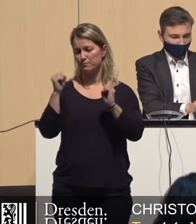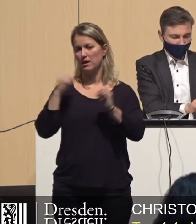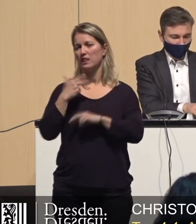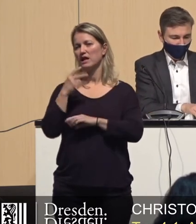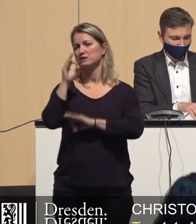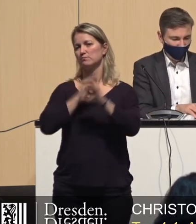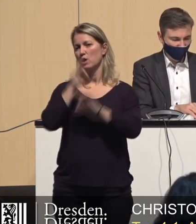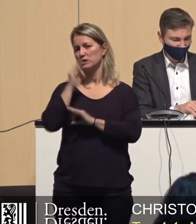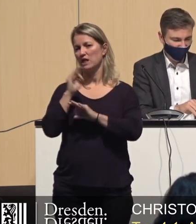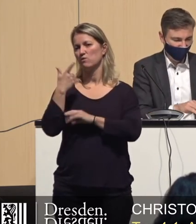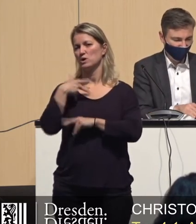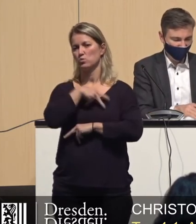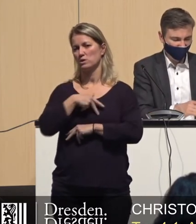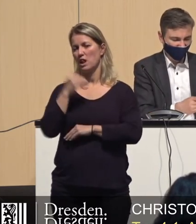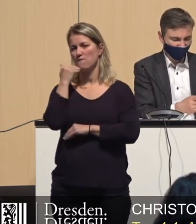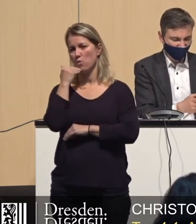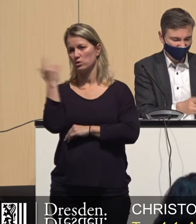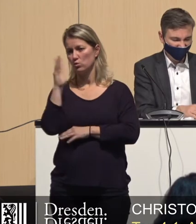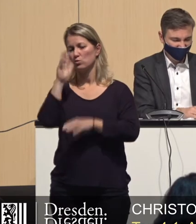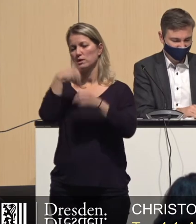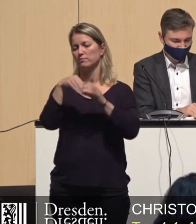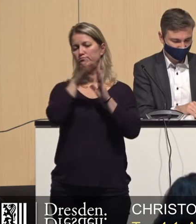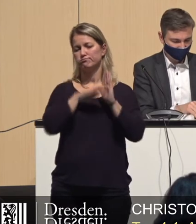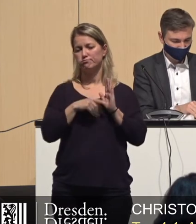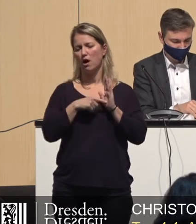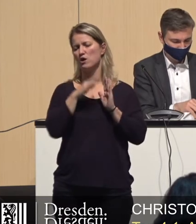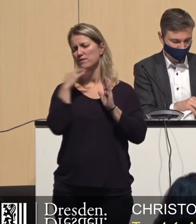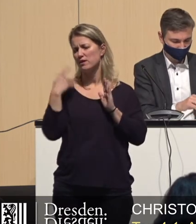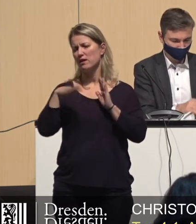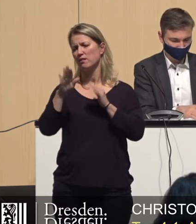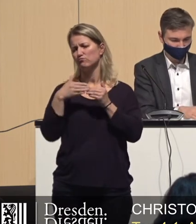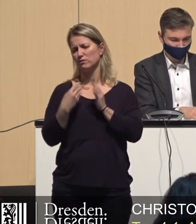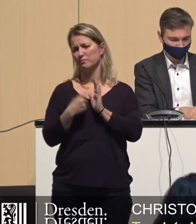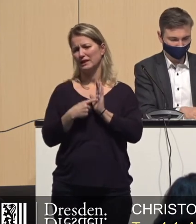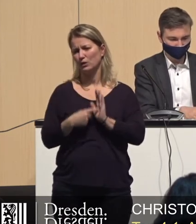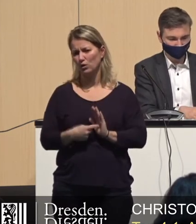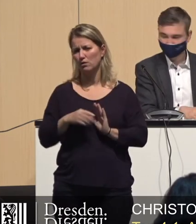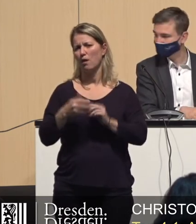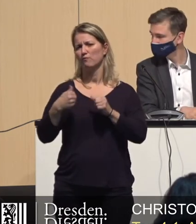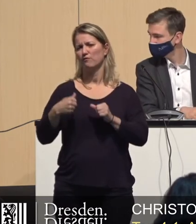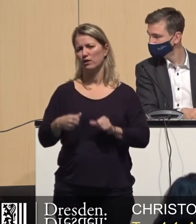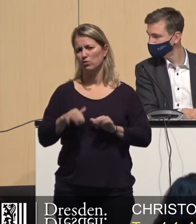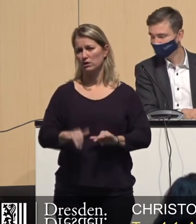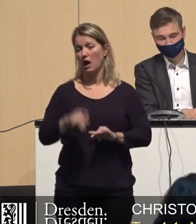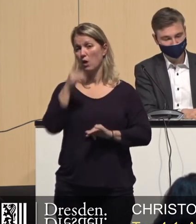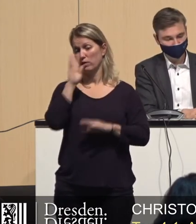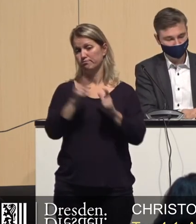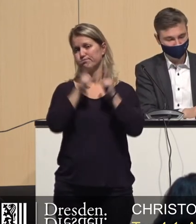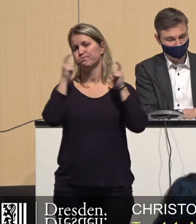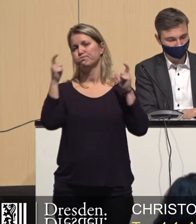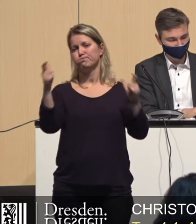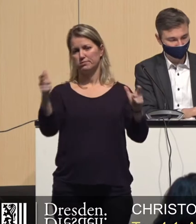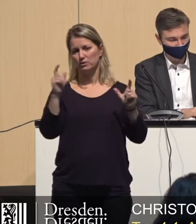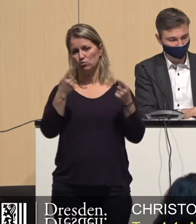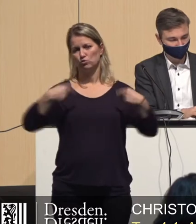Sozialwohnungen und regelt auch eine weitere Vielzahl von Nebenbedingungen und Verpflichtungen, die einhergehen bei der größeren Entwicklung von